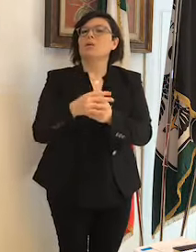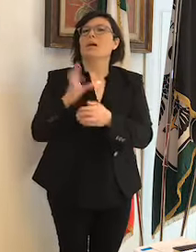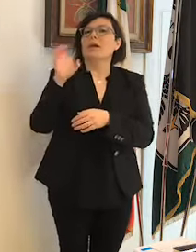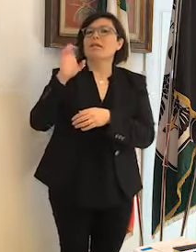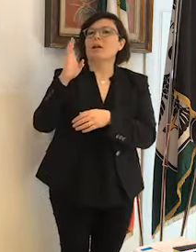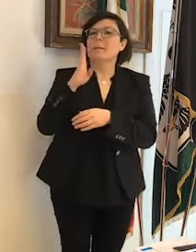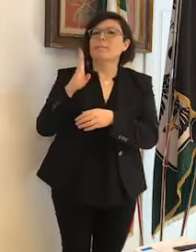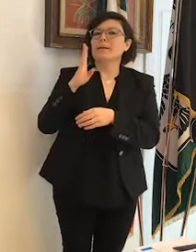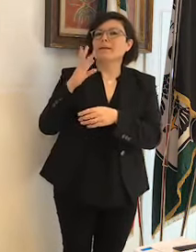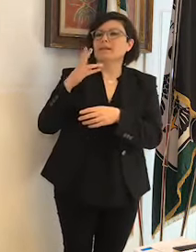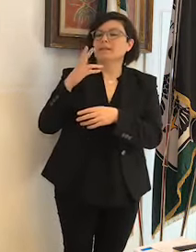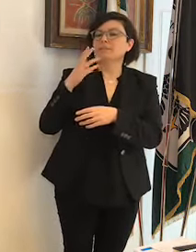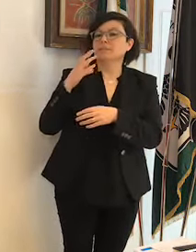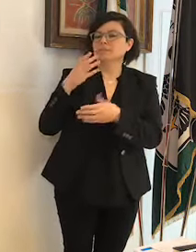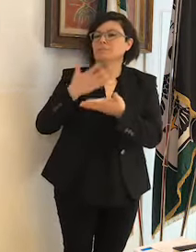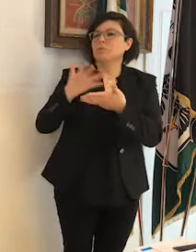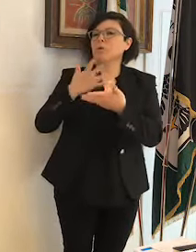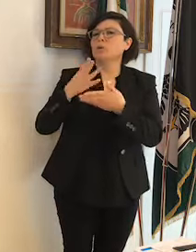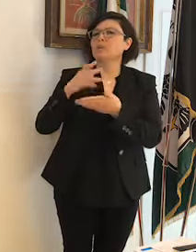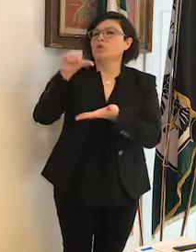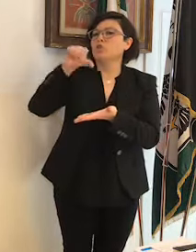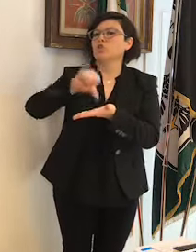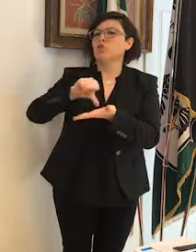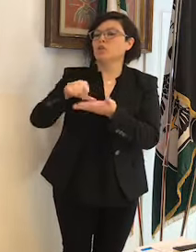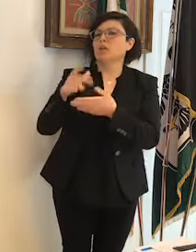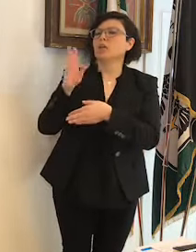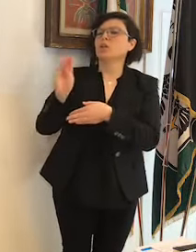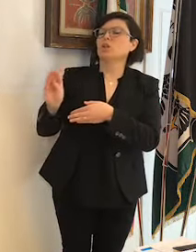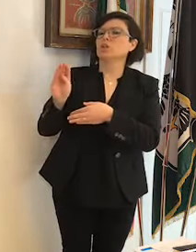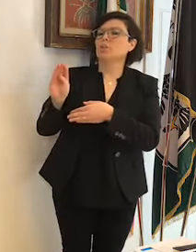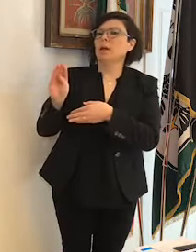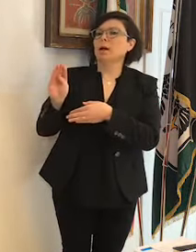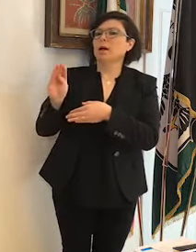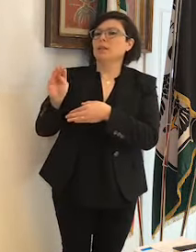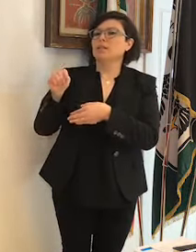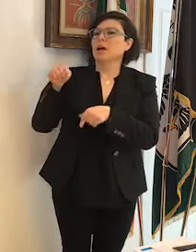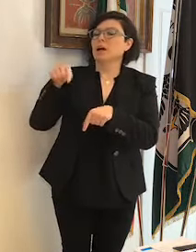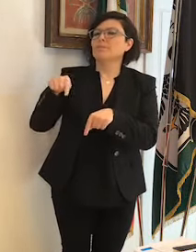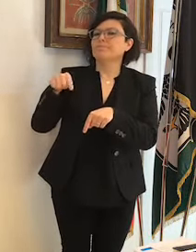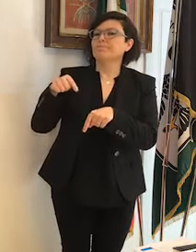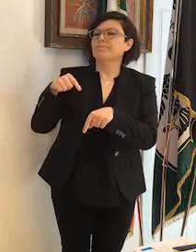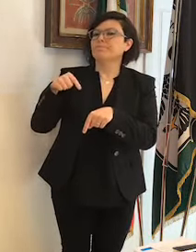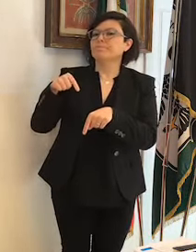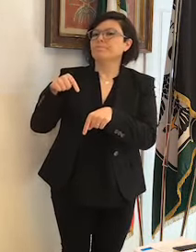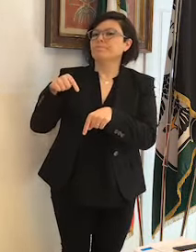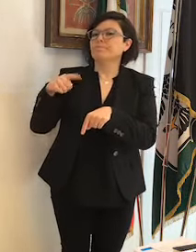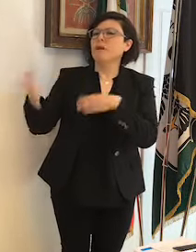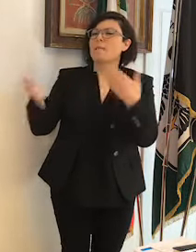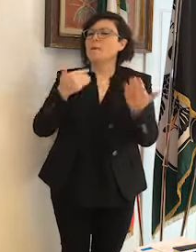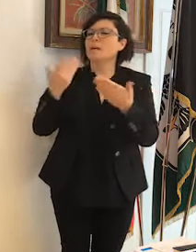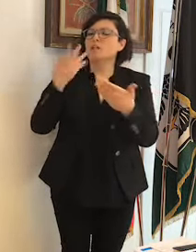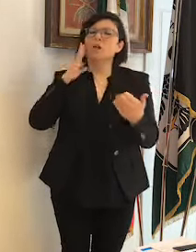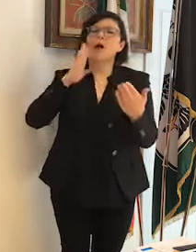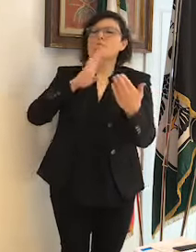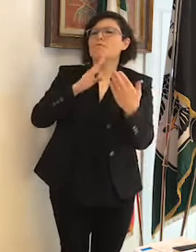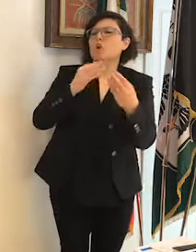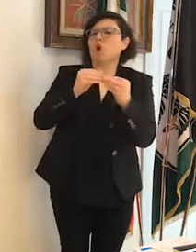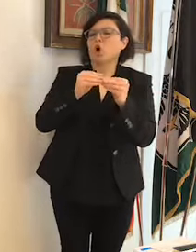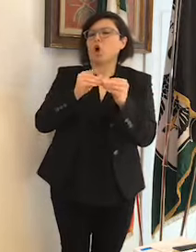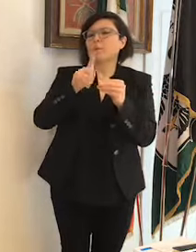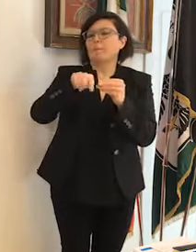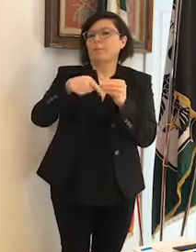Quotidiano Il Centro chiede come si sta organizzando per affrontare l'emergenza alimentare o meglio per la